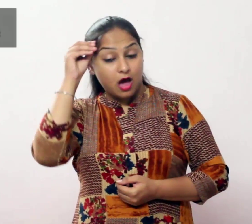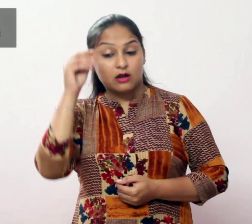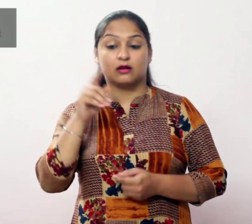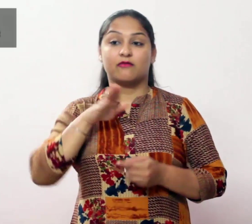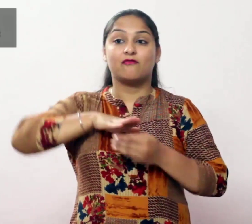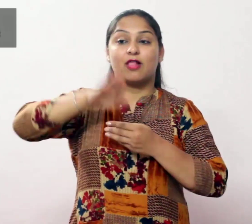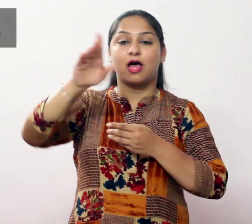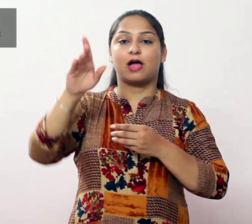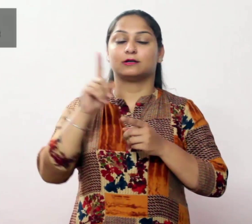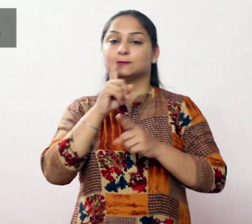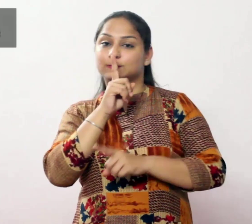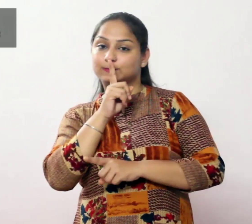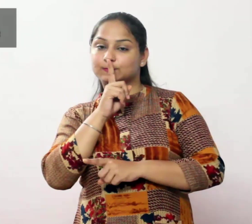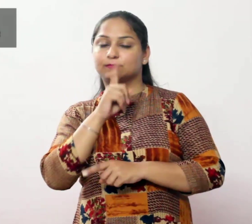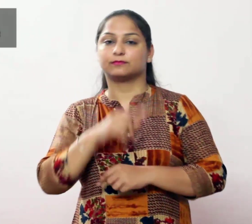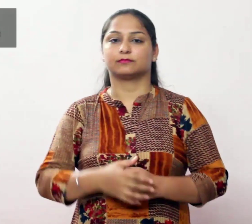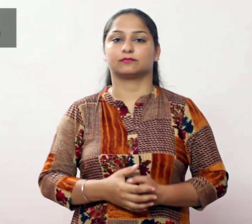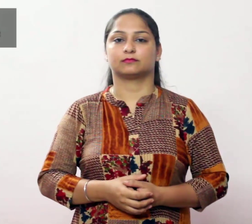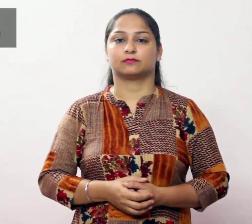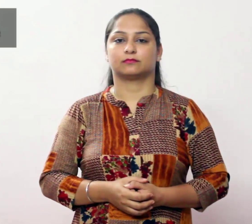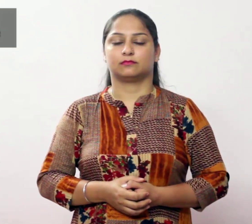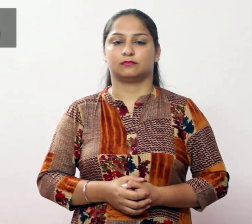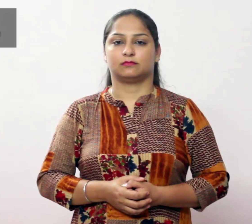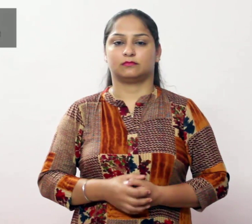सीखें पांच मीटर या उसे कम